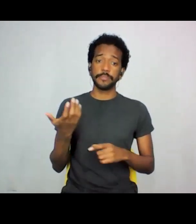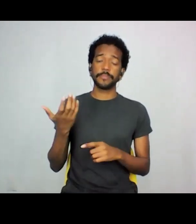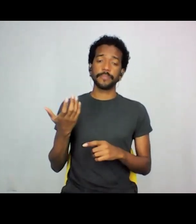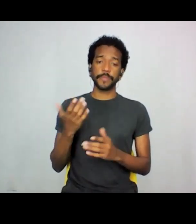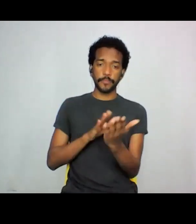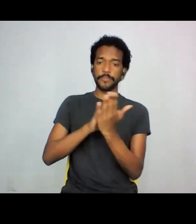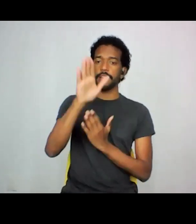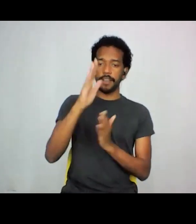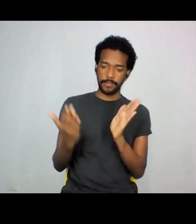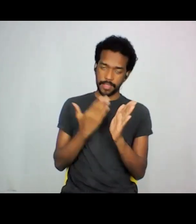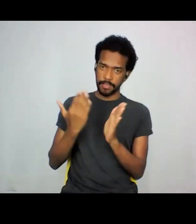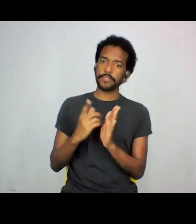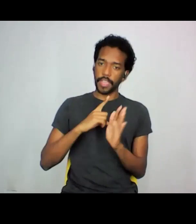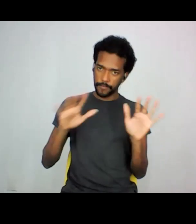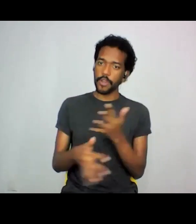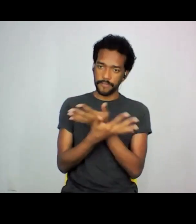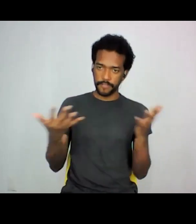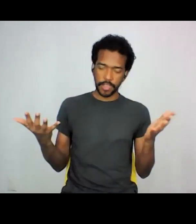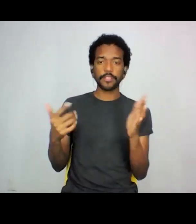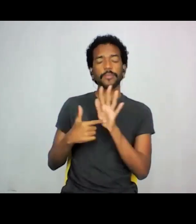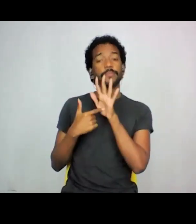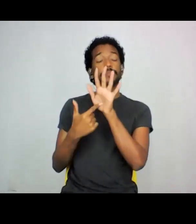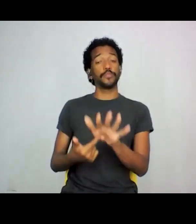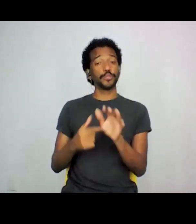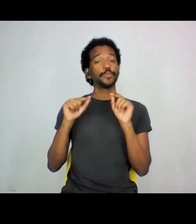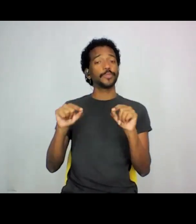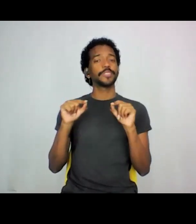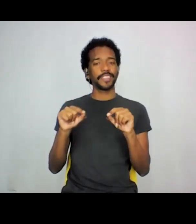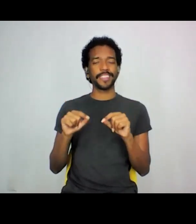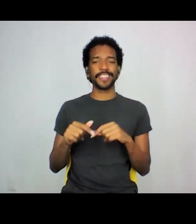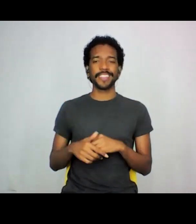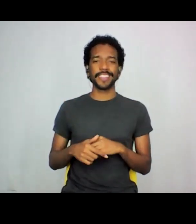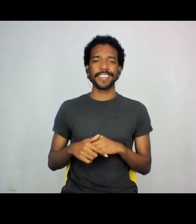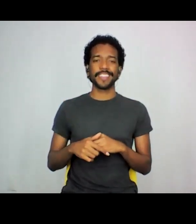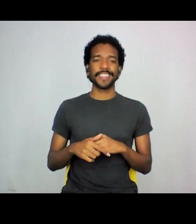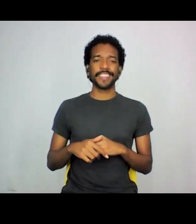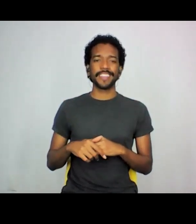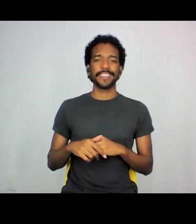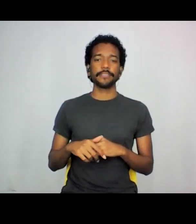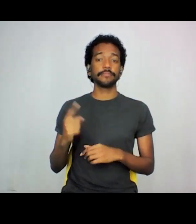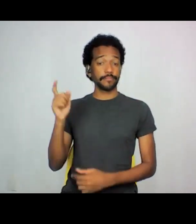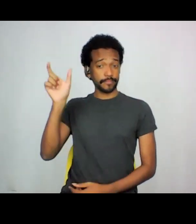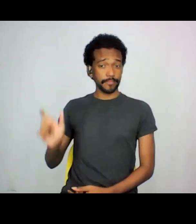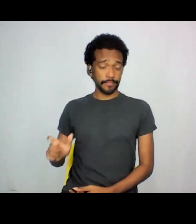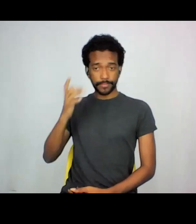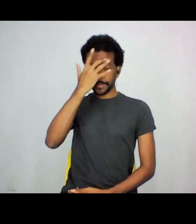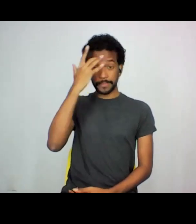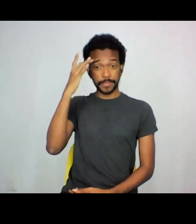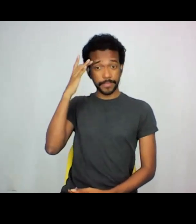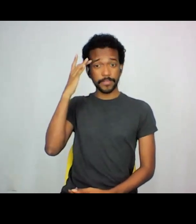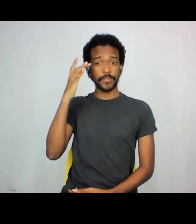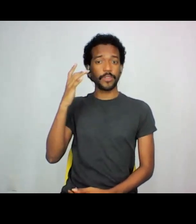há, assim, há algumas manifestações, né, eu lembro, por exemplo, do Kazuo Watanabe, que é um, é,